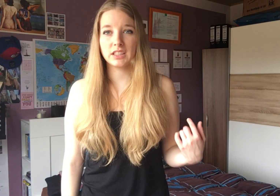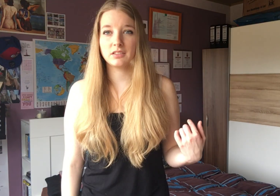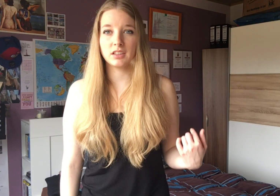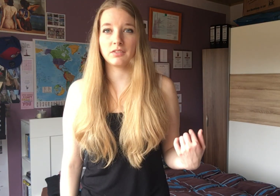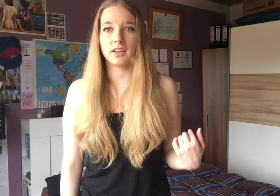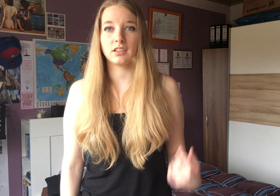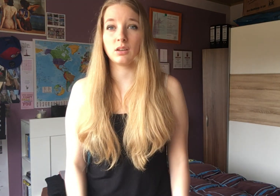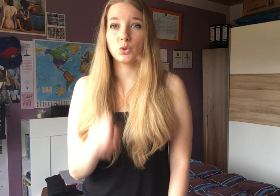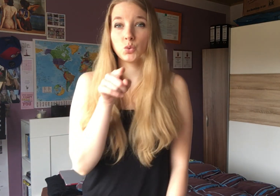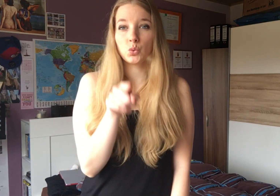ich ziehe weiter.